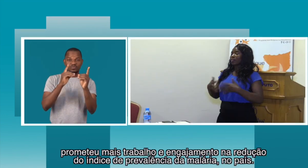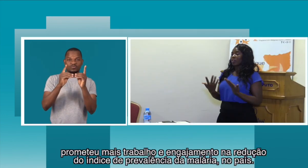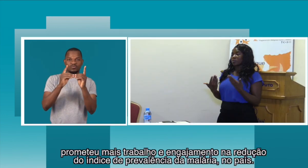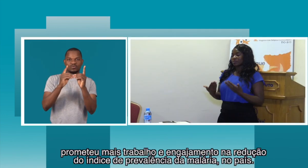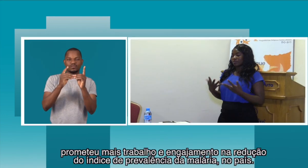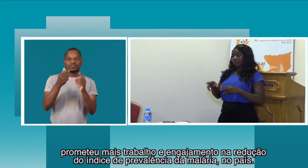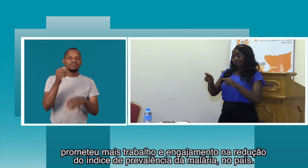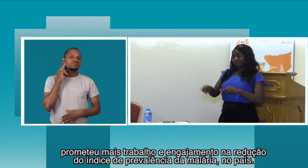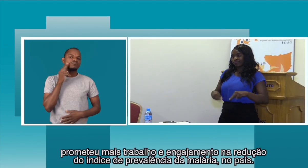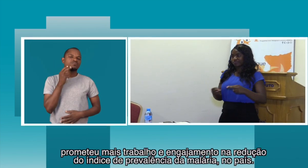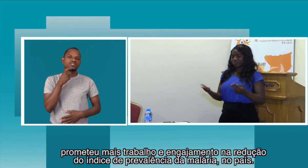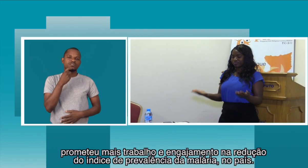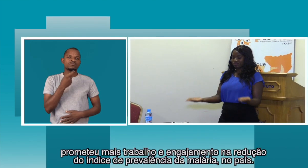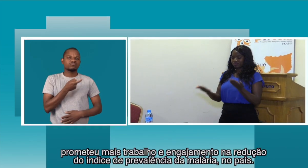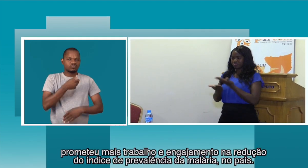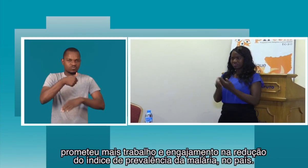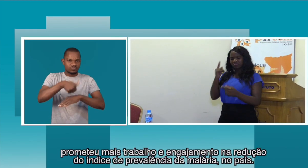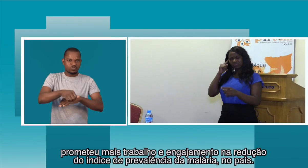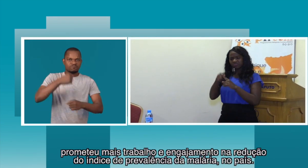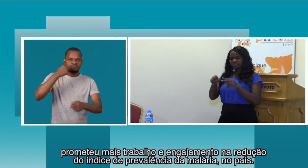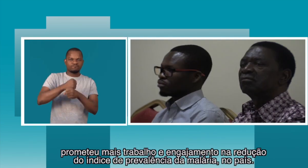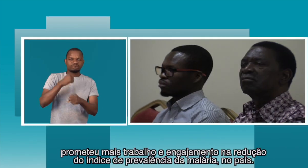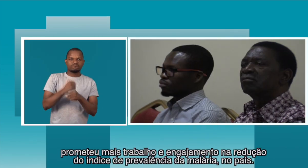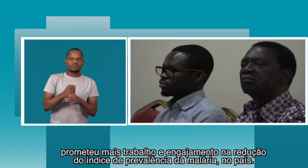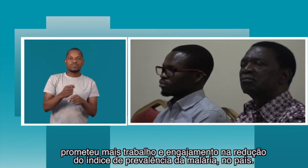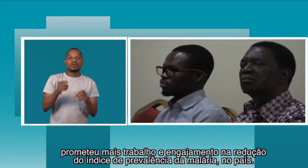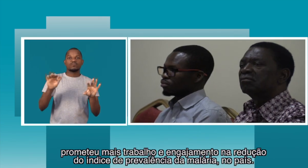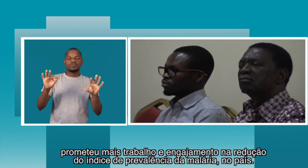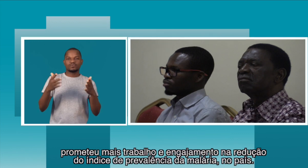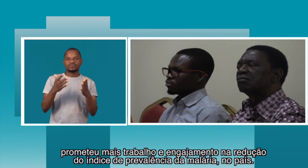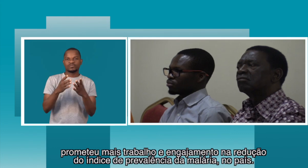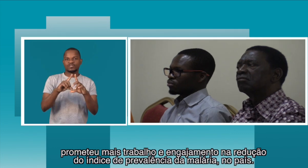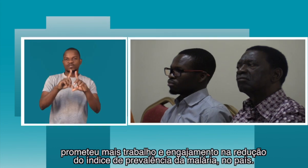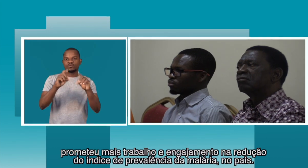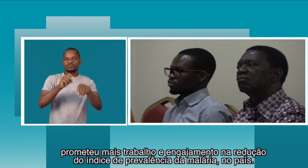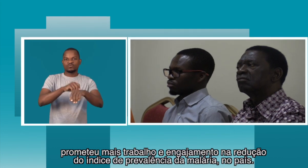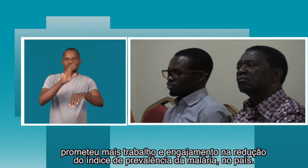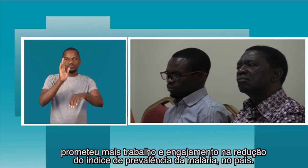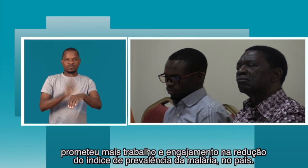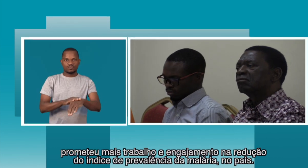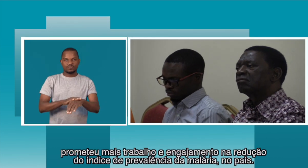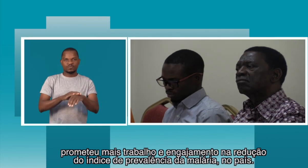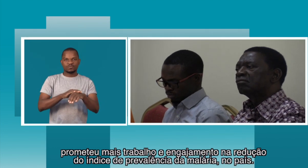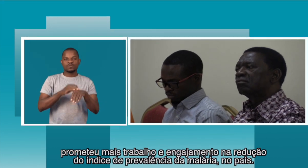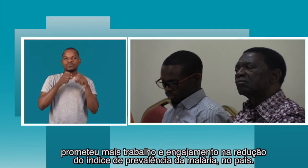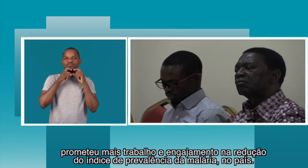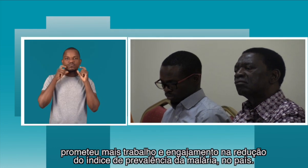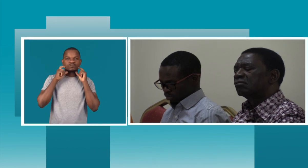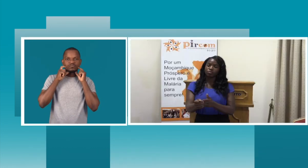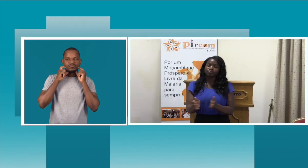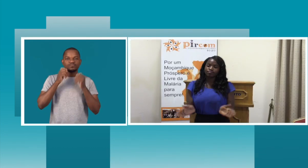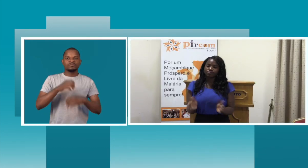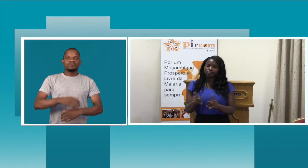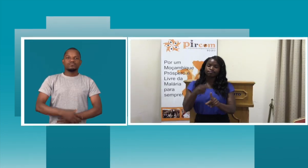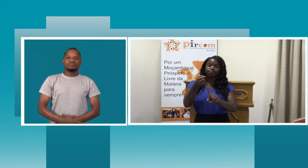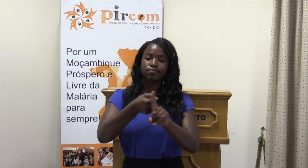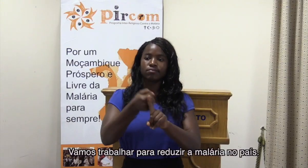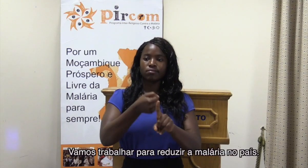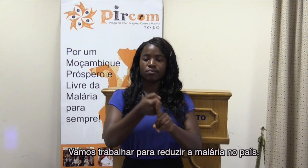prometeu mais trabalho e engajamento na redução do índice de prevalência de malária no país. Então, juntos, vamos